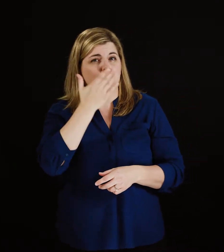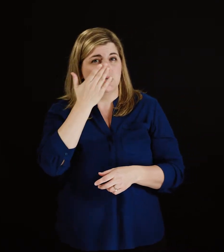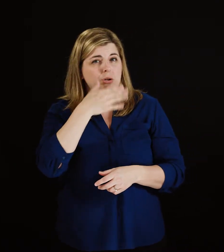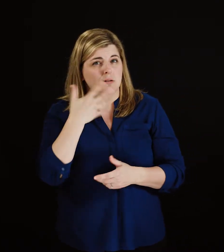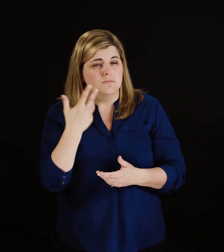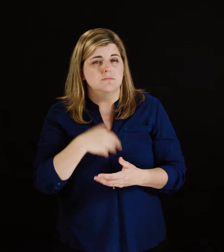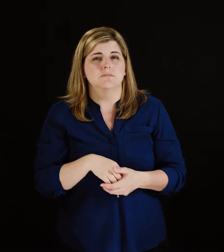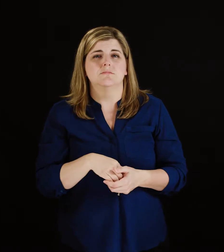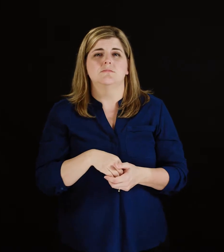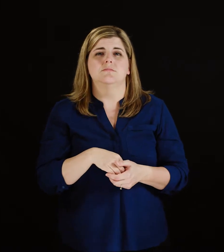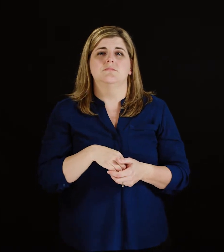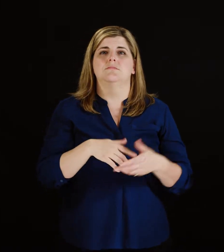forfait d'accessibilité.